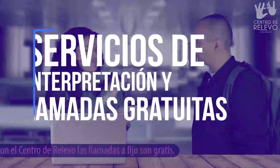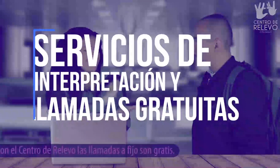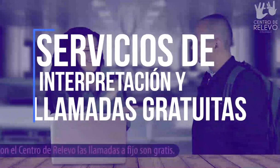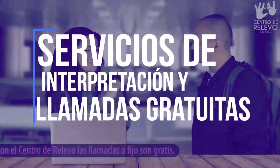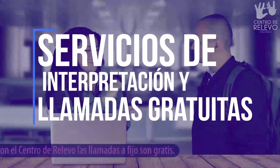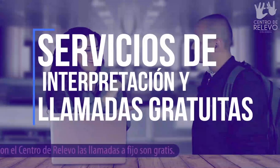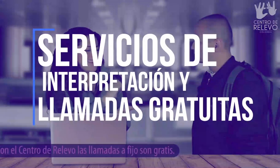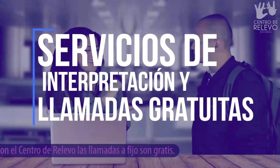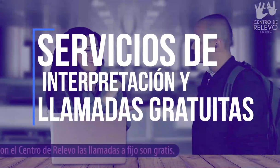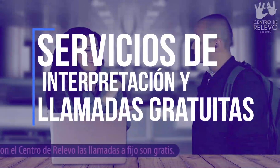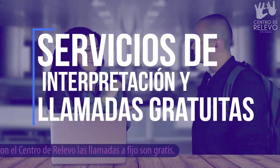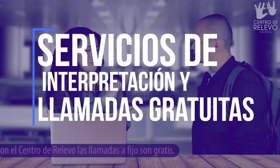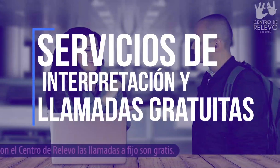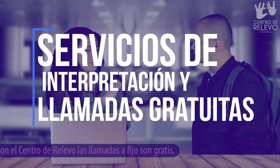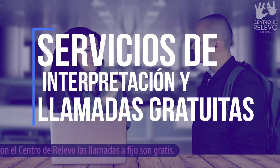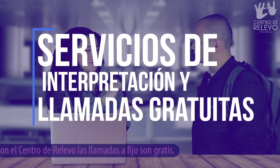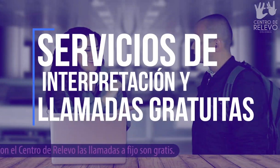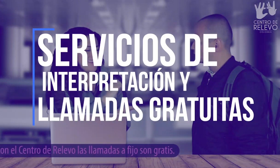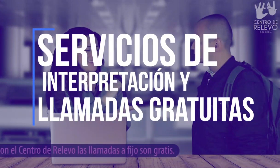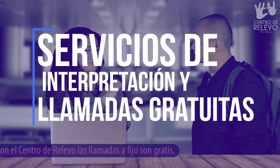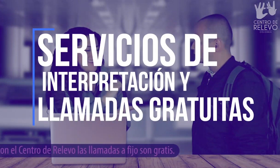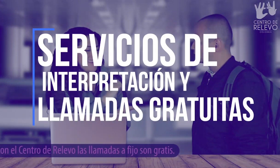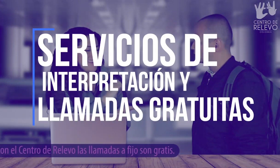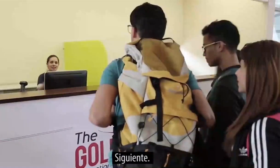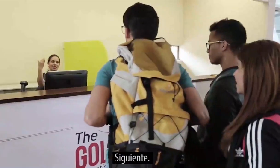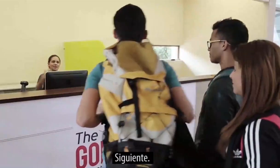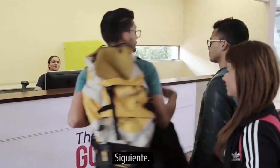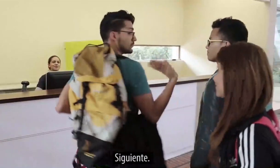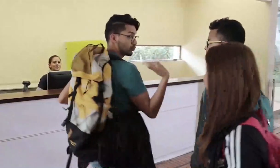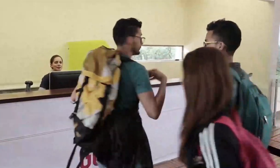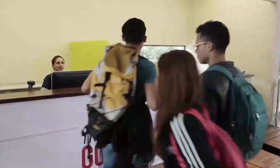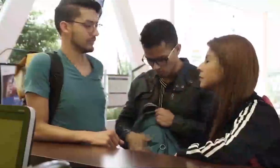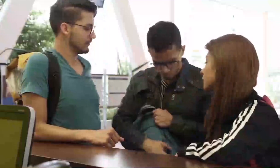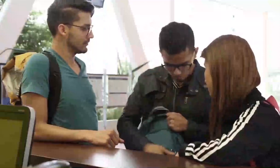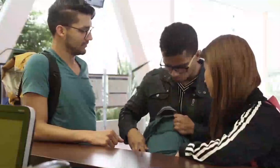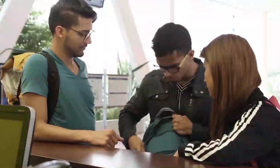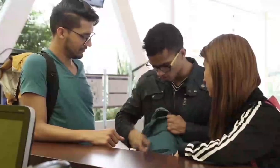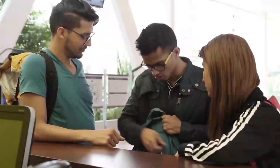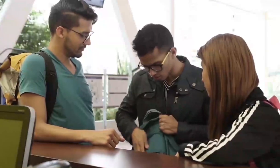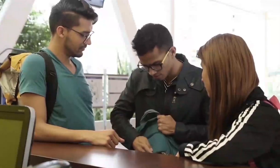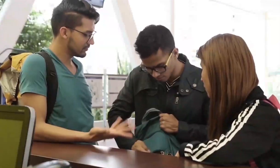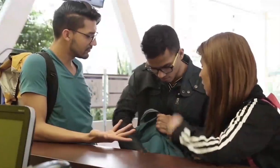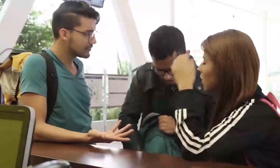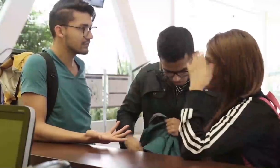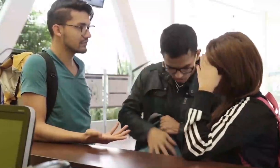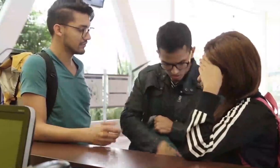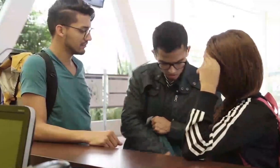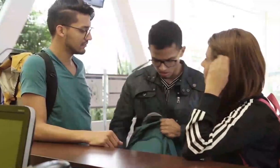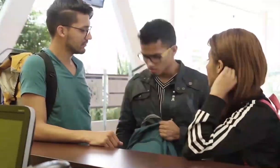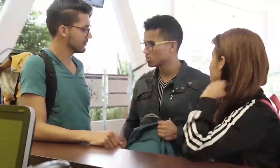servicios de interpretación y llamadas gratuitas siguiente pasajeros del vuelo K2835 con